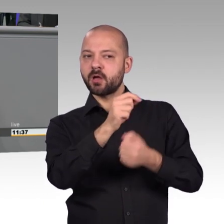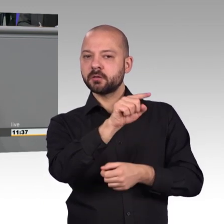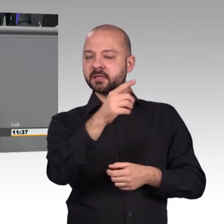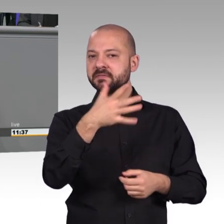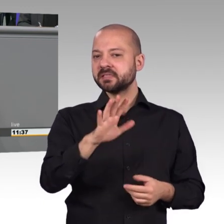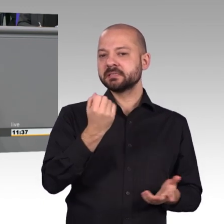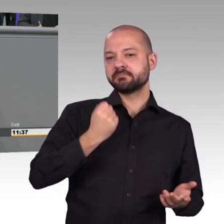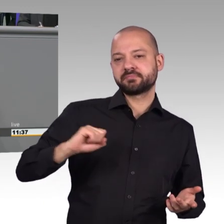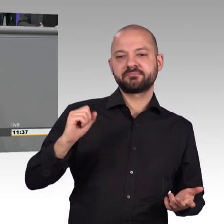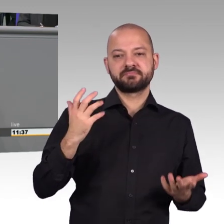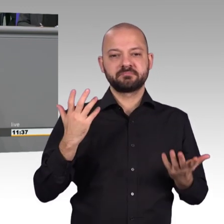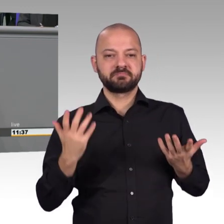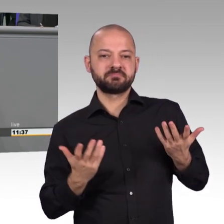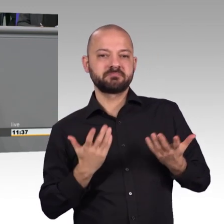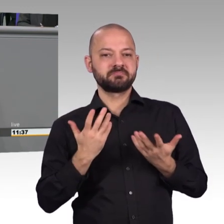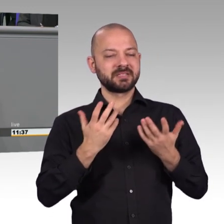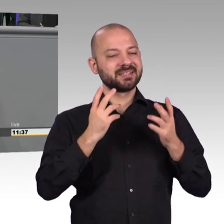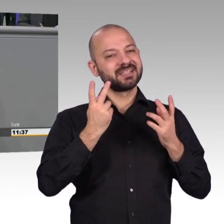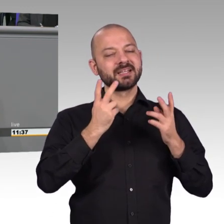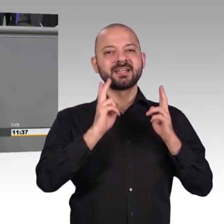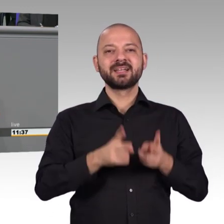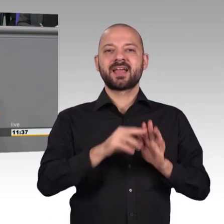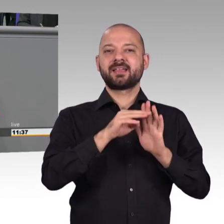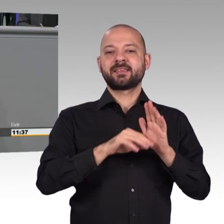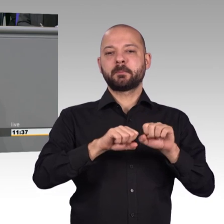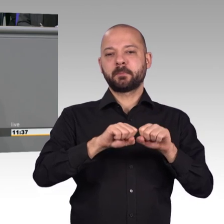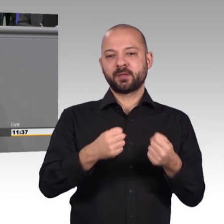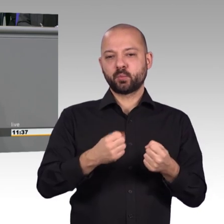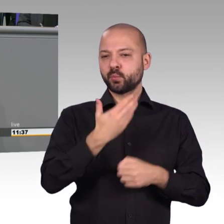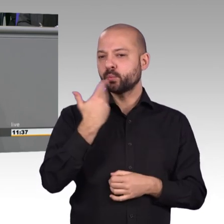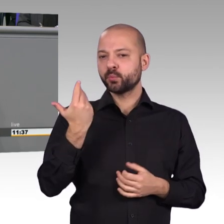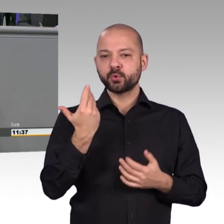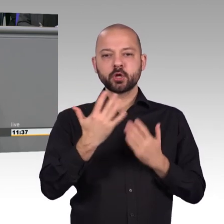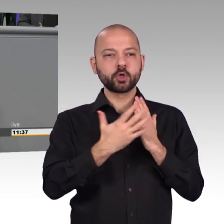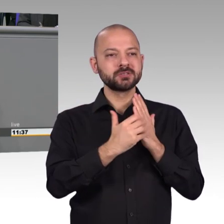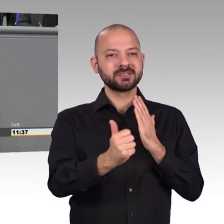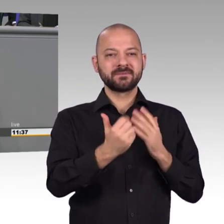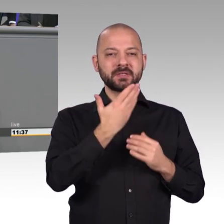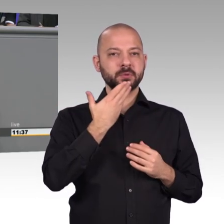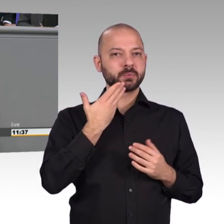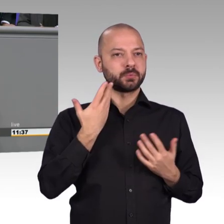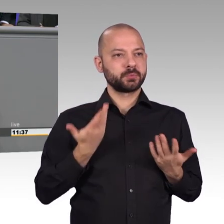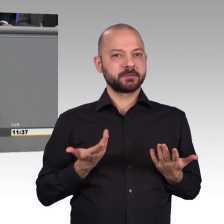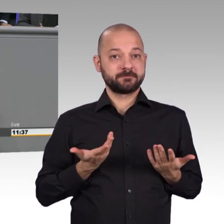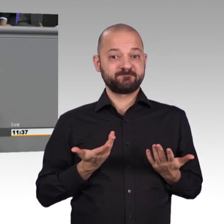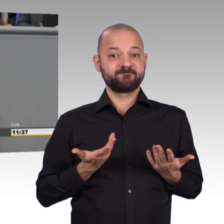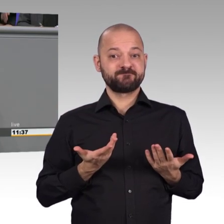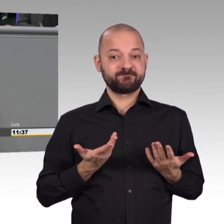390.000 dazu. Um ihre Verbreitung frühzeitig zu stoppen, müssen entdeckte Sicherheitslücken sofort